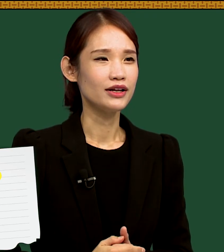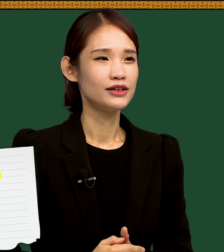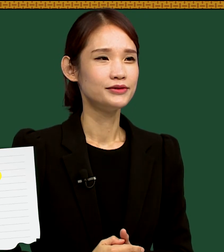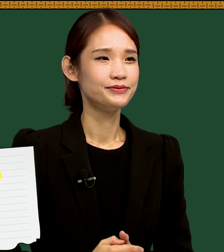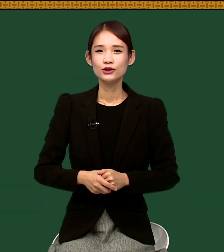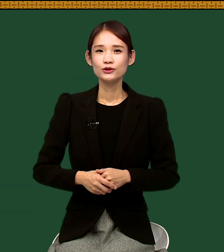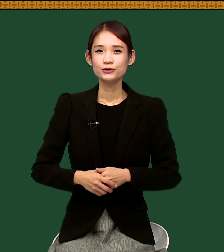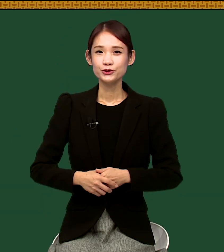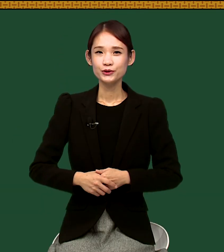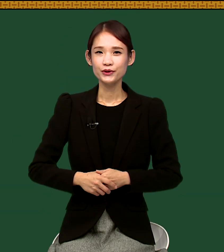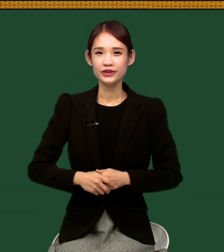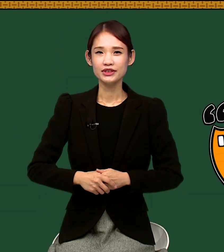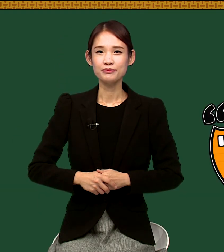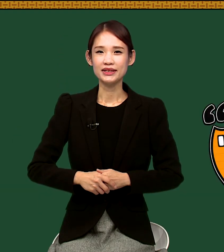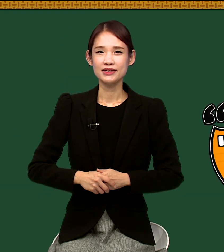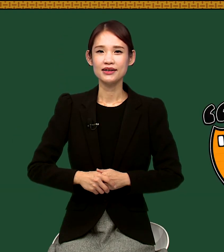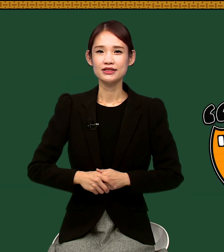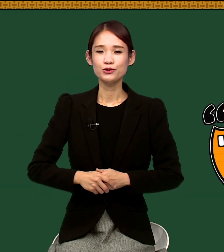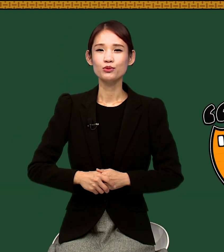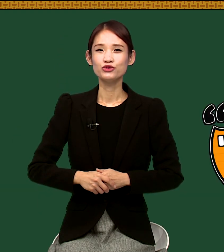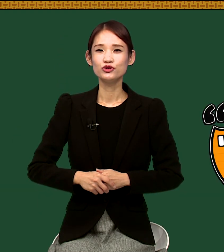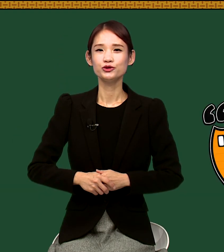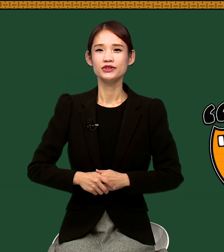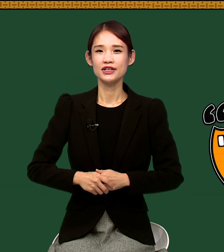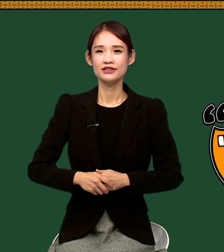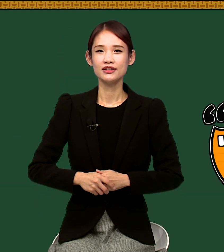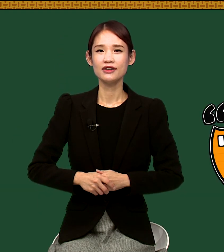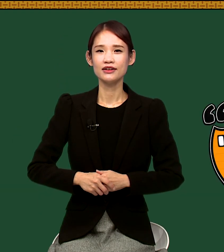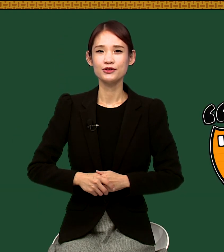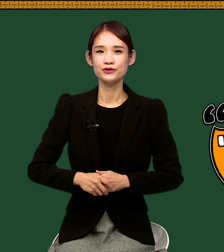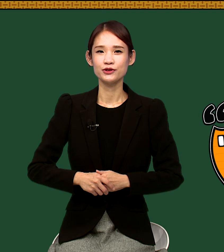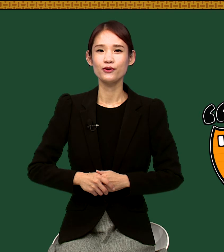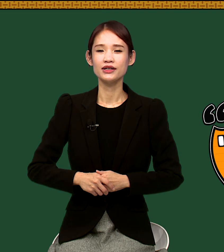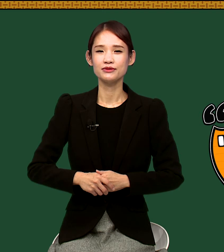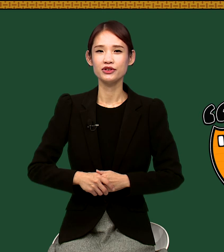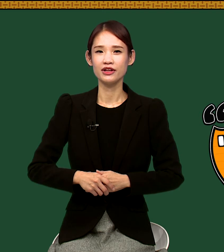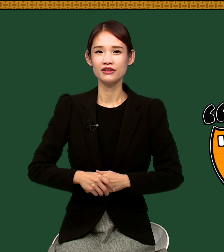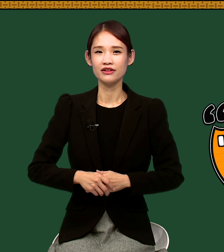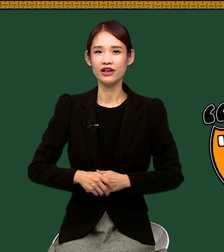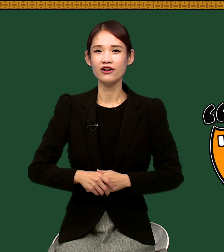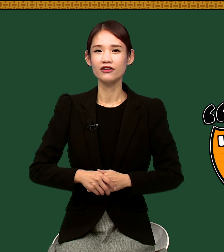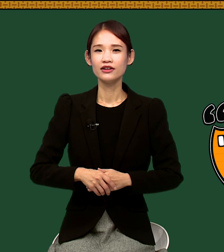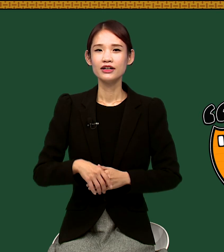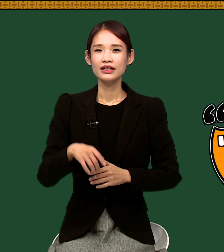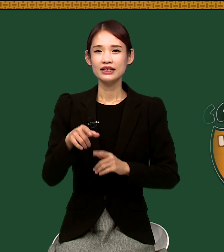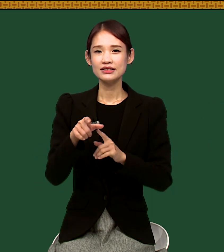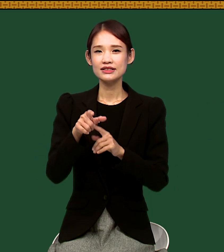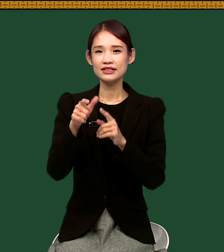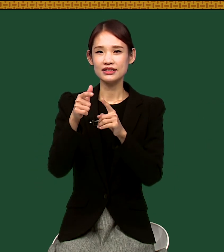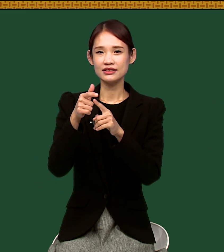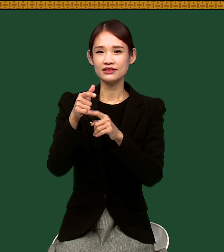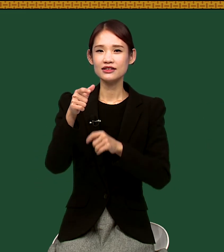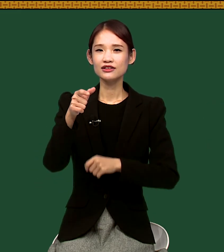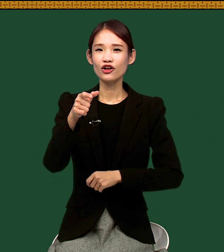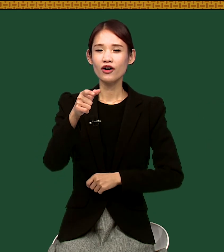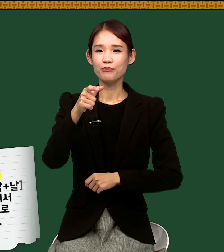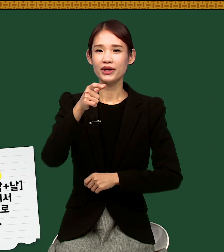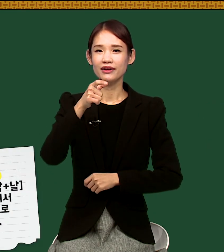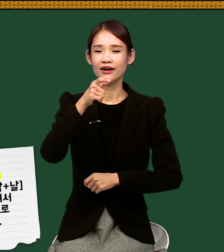수요일은 마찬가지로 물 숫자를 생각해 주시고 하시면 되는데요. 일지, 이지를 턱 앞에다가